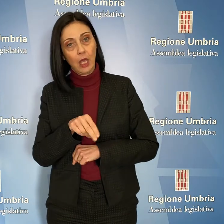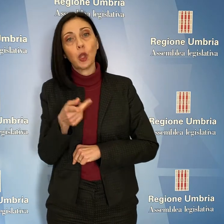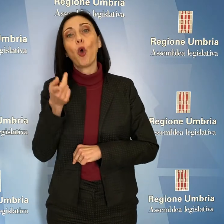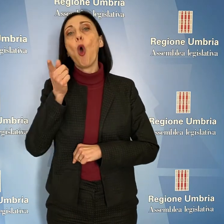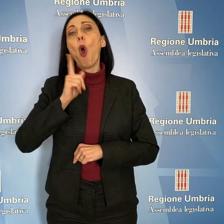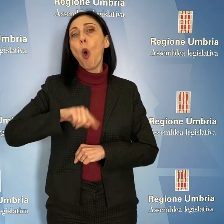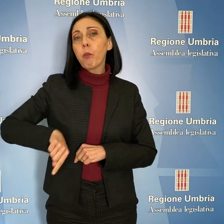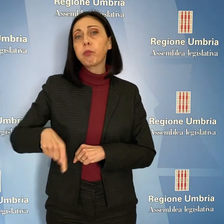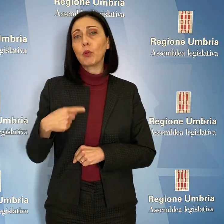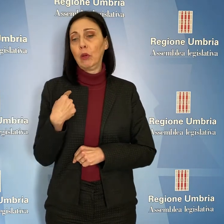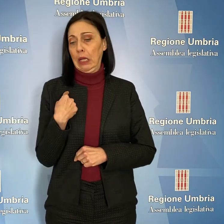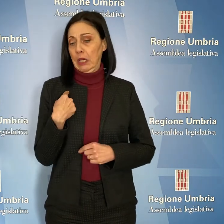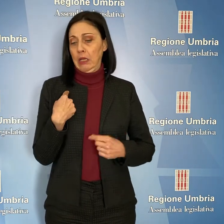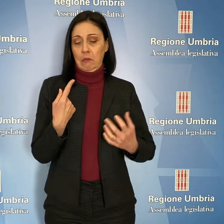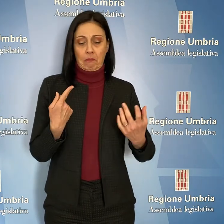senza effetti collaterali.